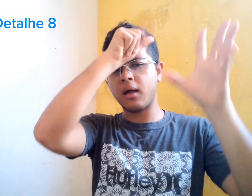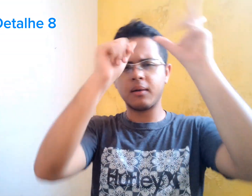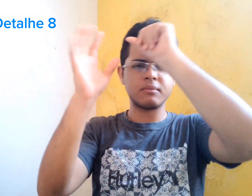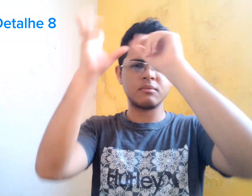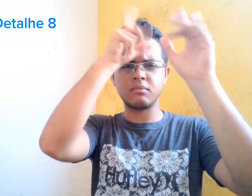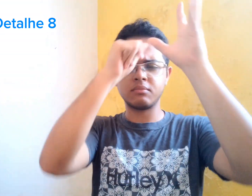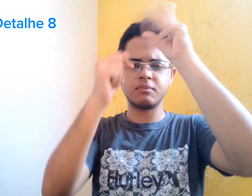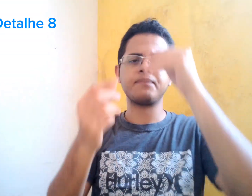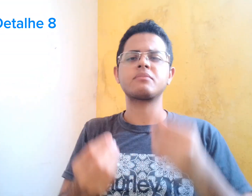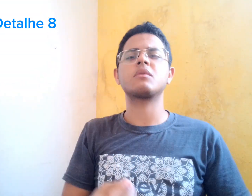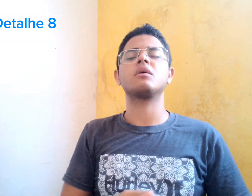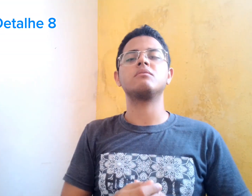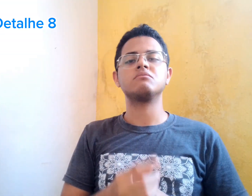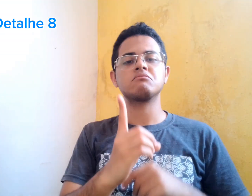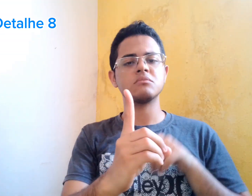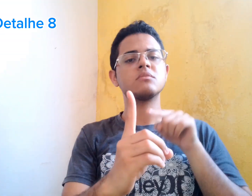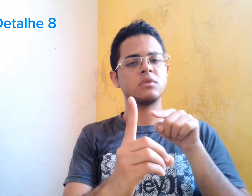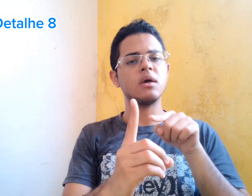Muitas coisas na faculdade. Se esforçou.